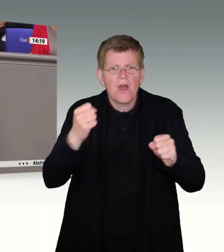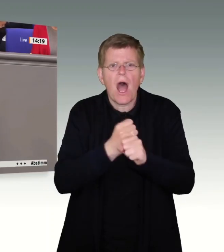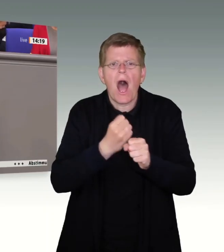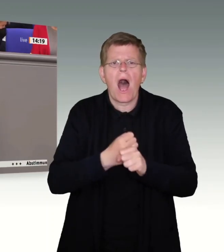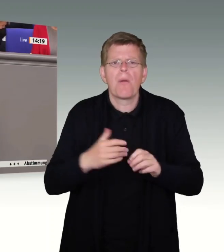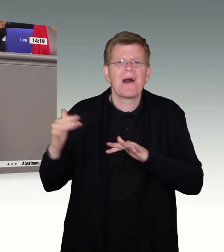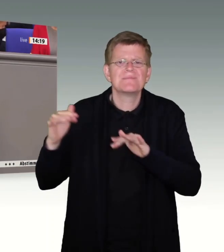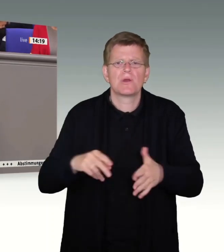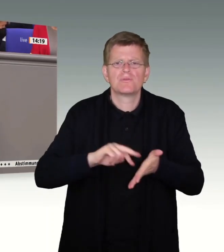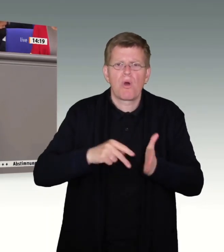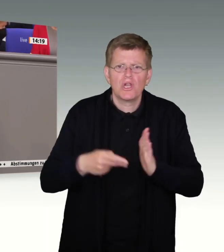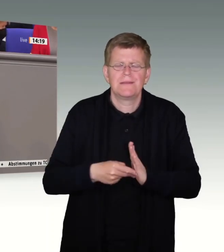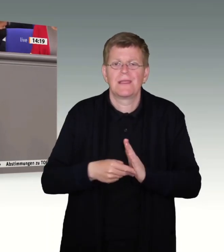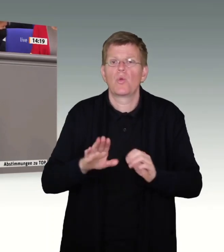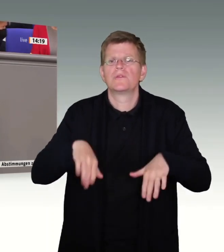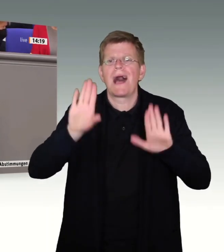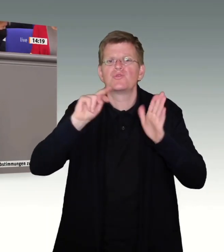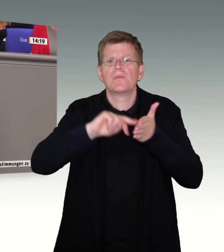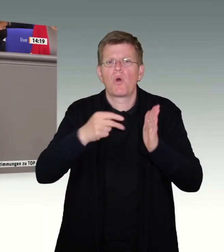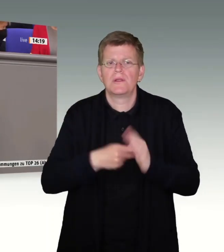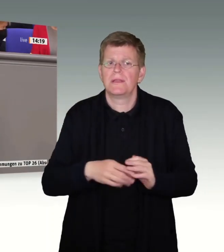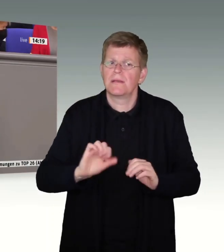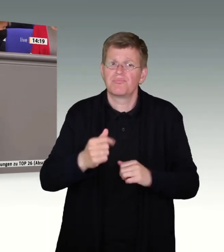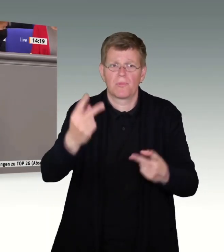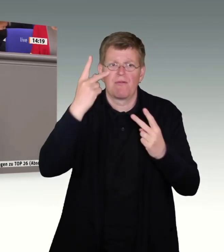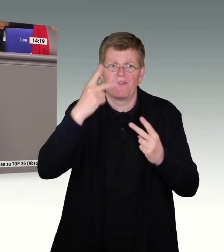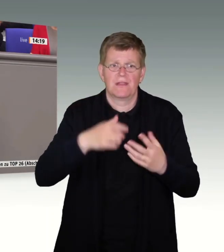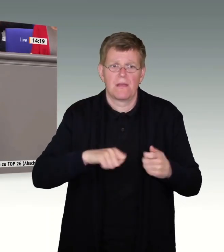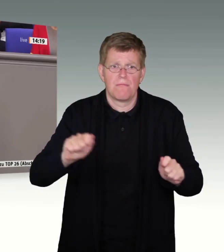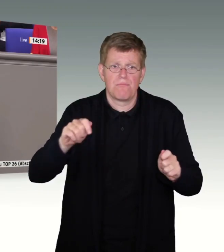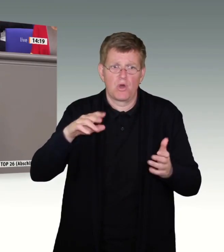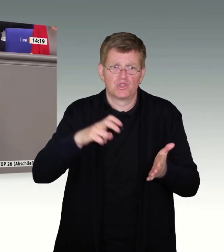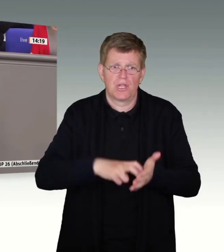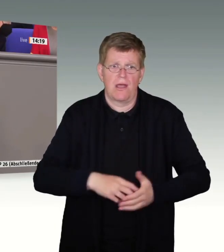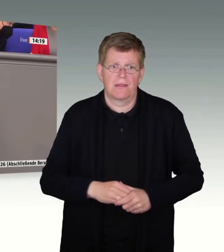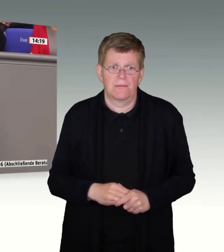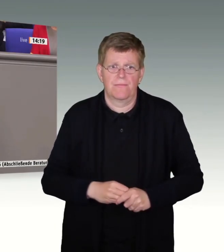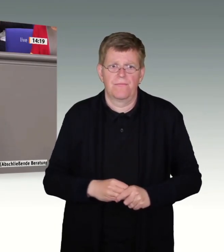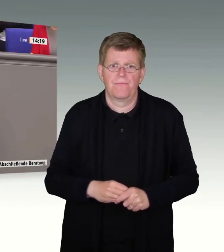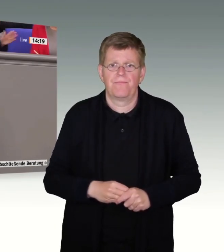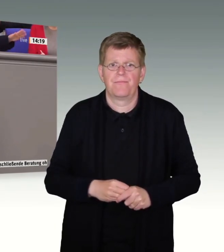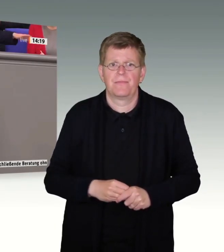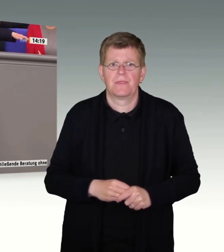Asylpolitik ein zentraler Baustein. Lassen Sie uns das so schnell wie möglich umsetzen. Vielen herzlichen Dank.